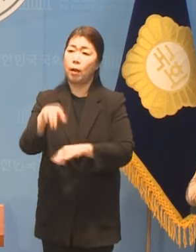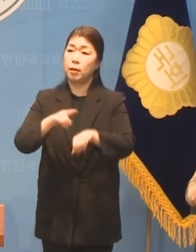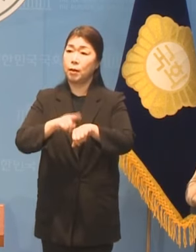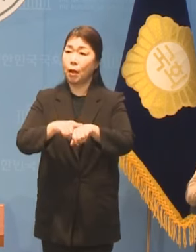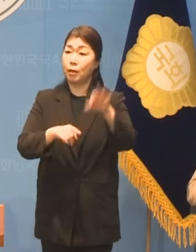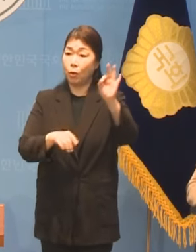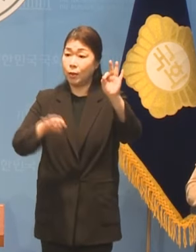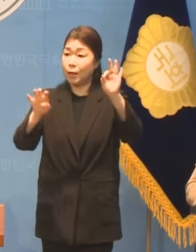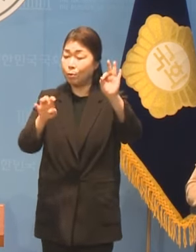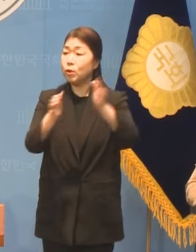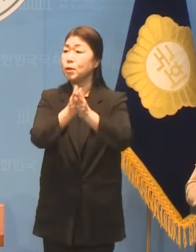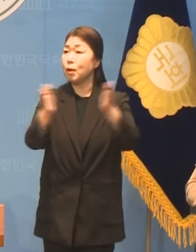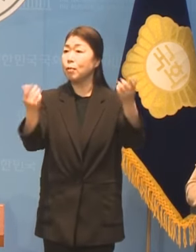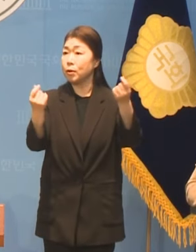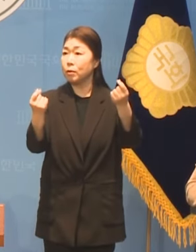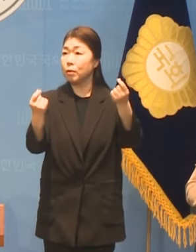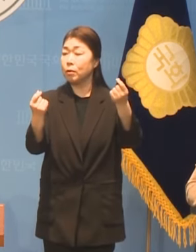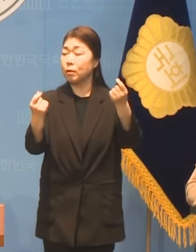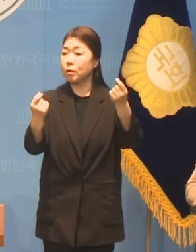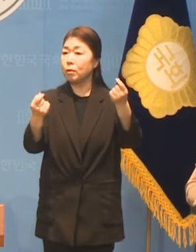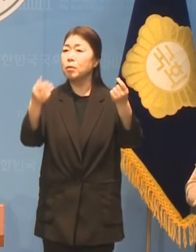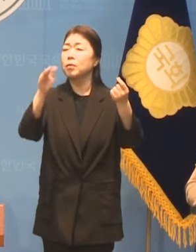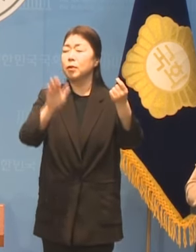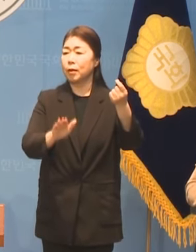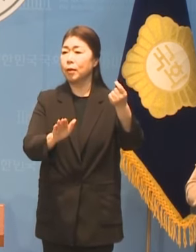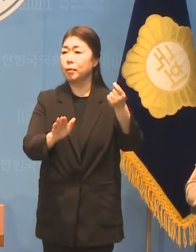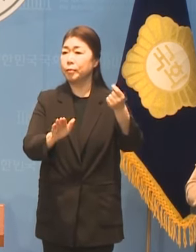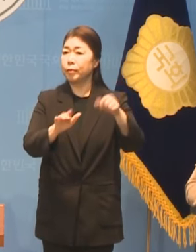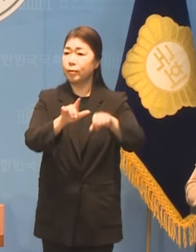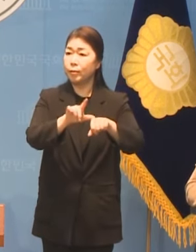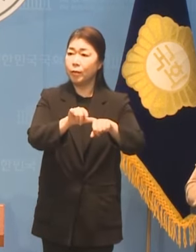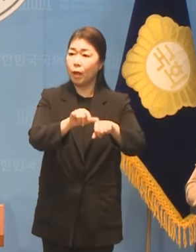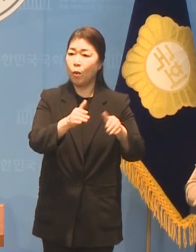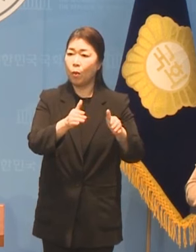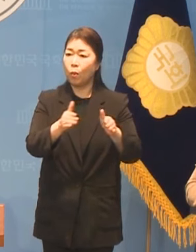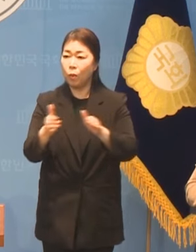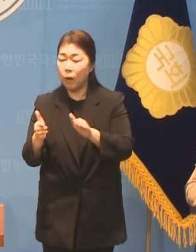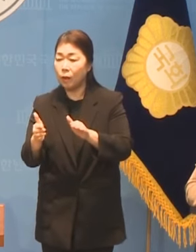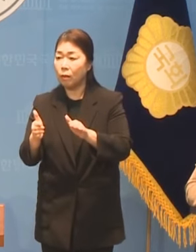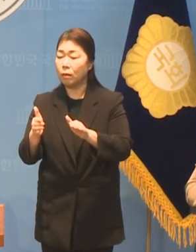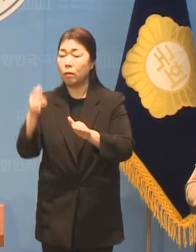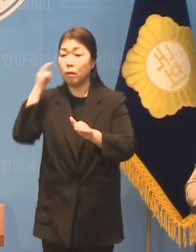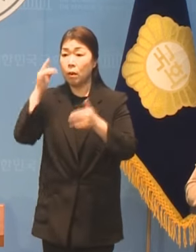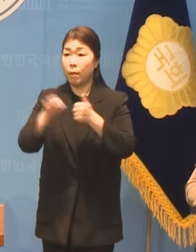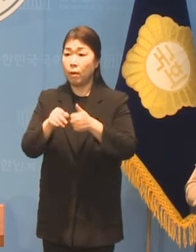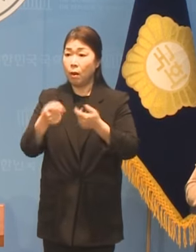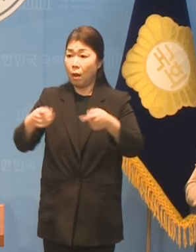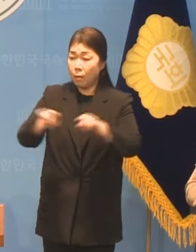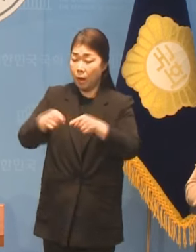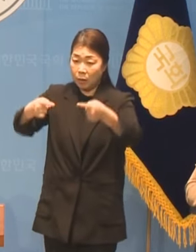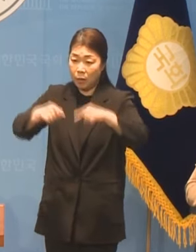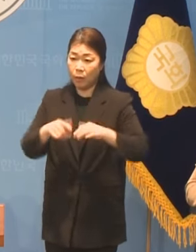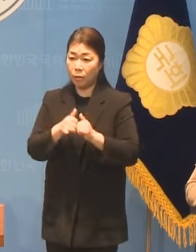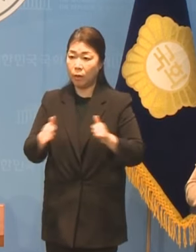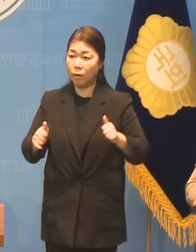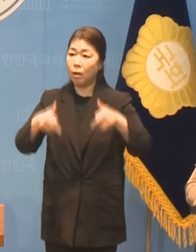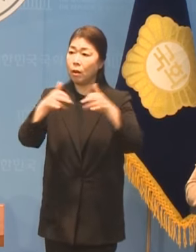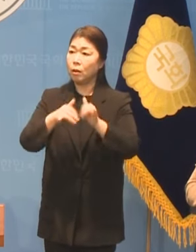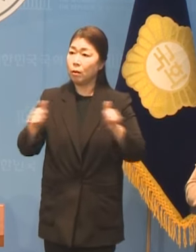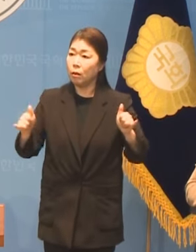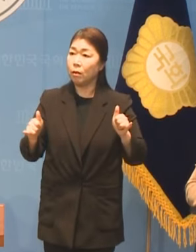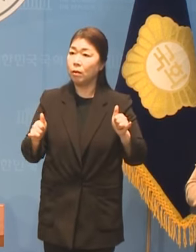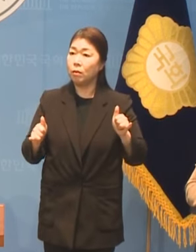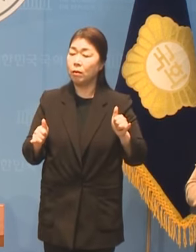40분에 기자회견 시작하기로 했었는데요 어 함께 해주시는 장애인분들께서 8시에 장애인